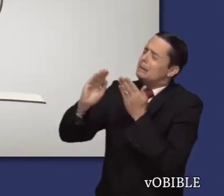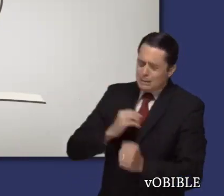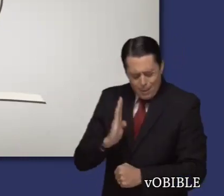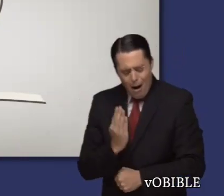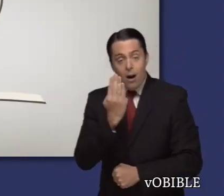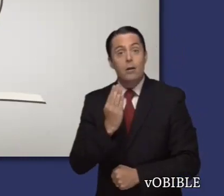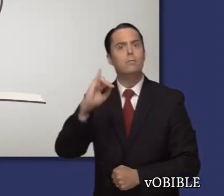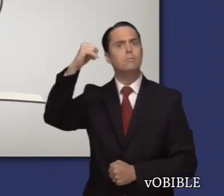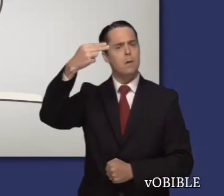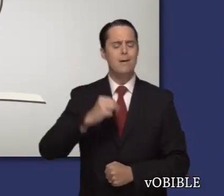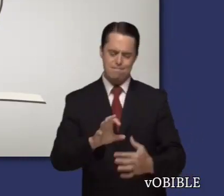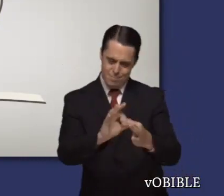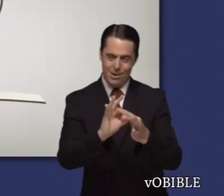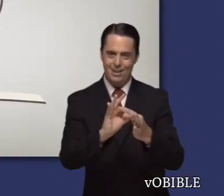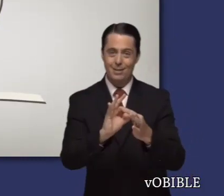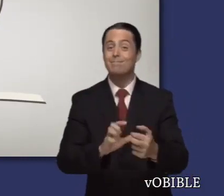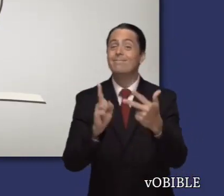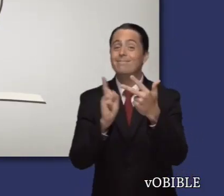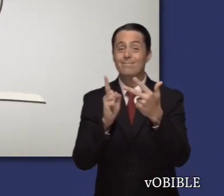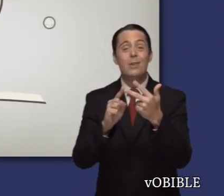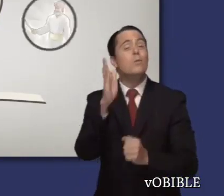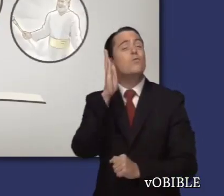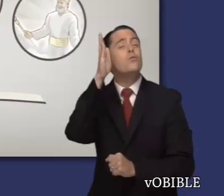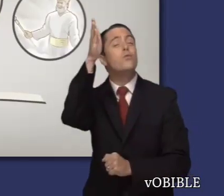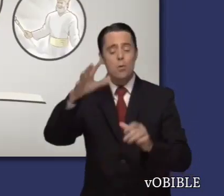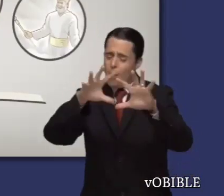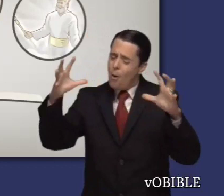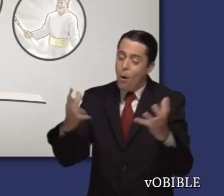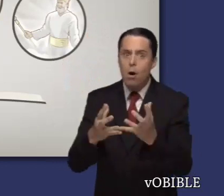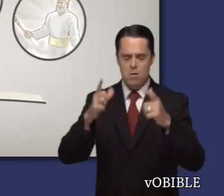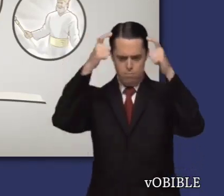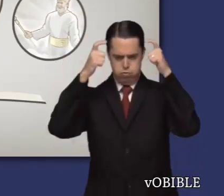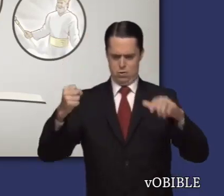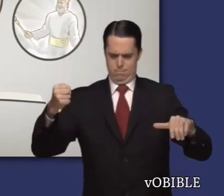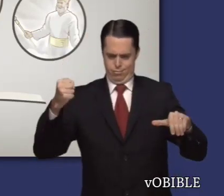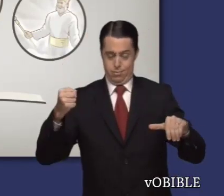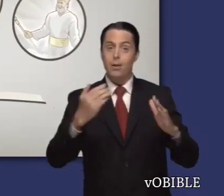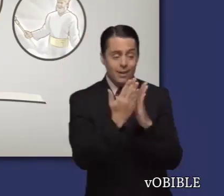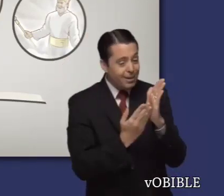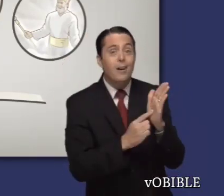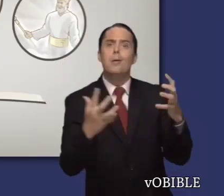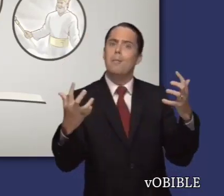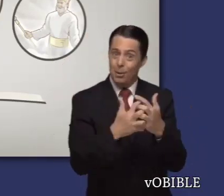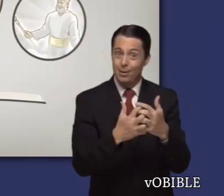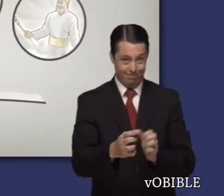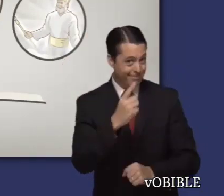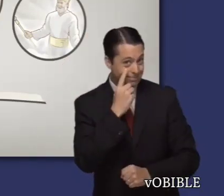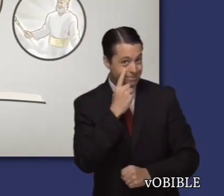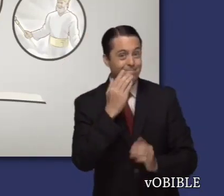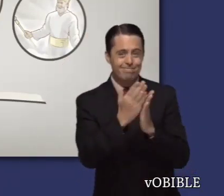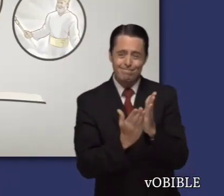es el resultado para los que se arrepienten y regresan a Él, y en cómo se cumple la profecía de Joel gracias a la